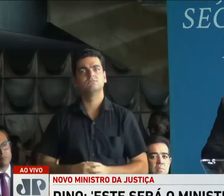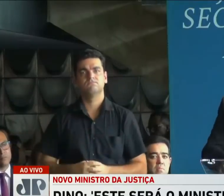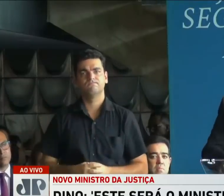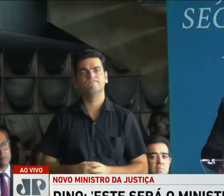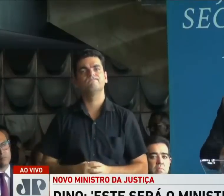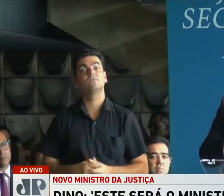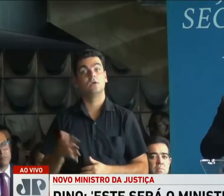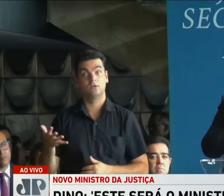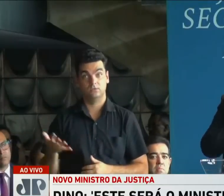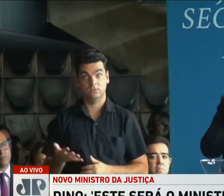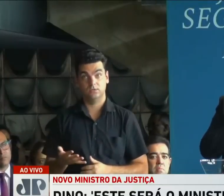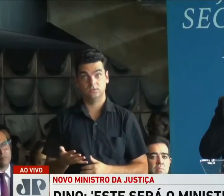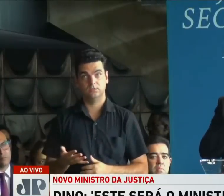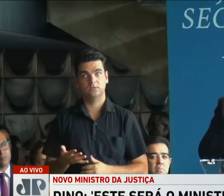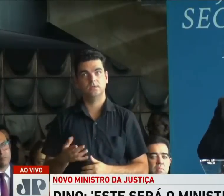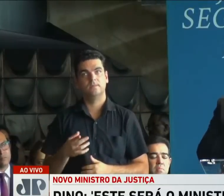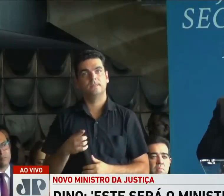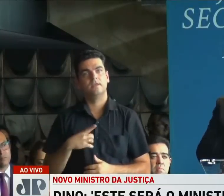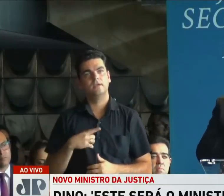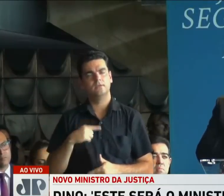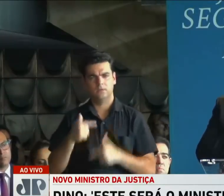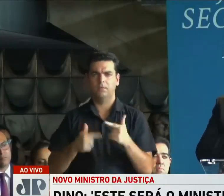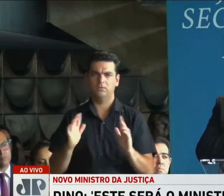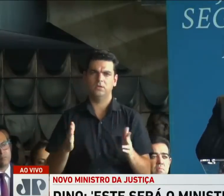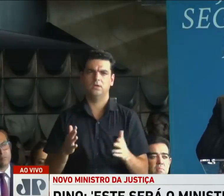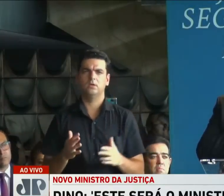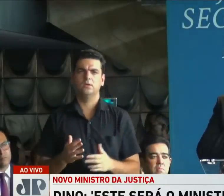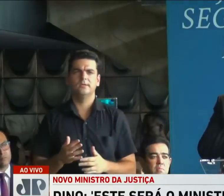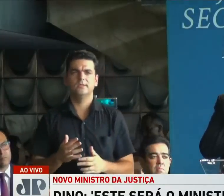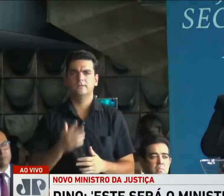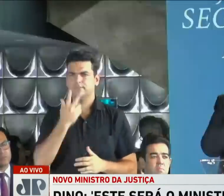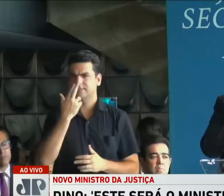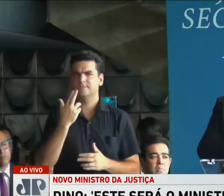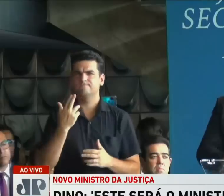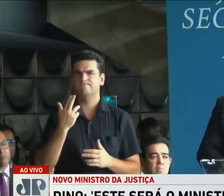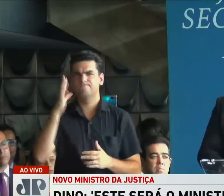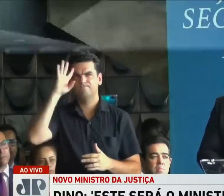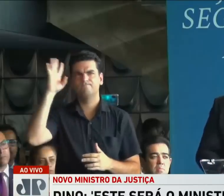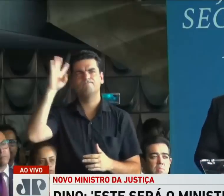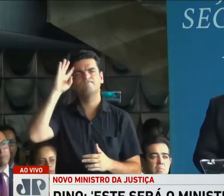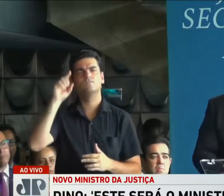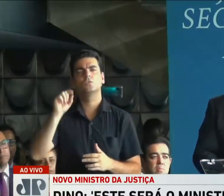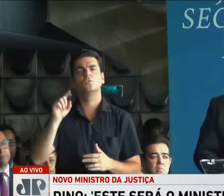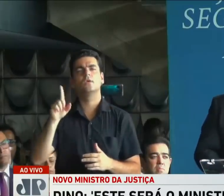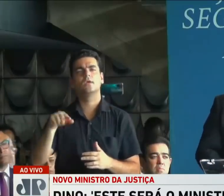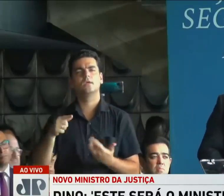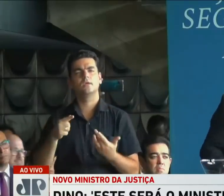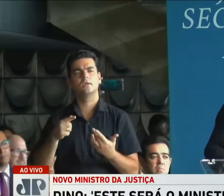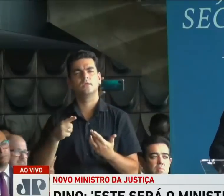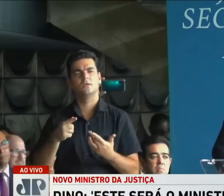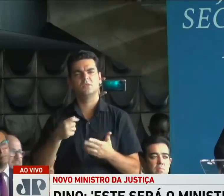que, nesses dias mais recentes da vida pátria, se tornou necessário acentuar que o